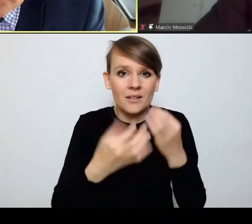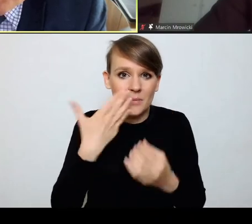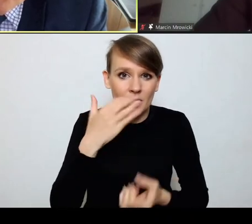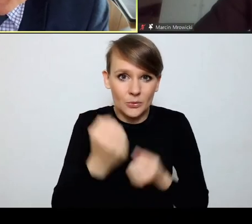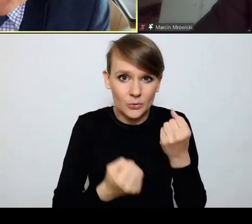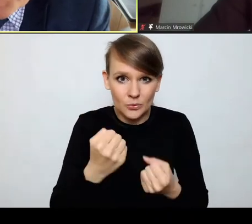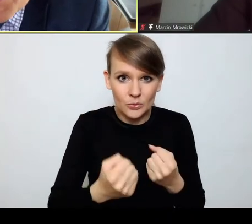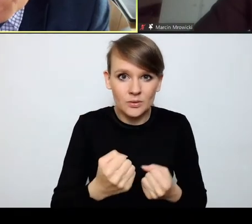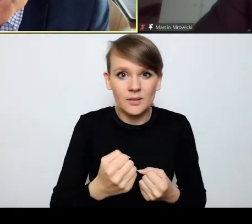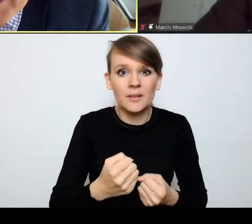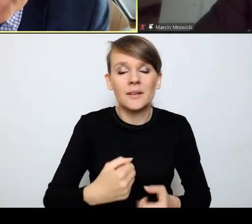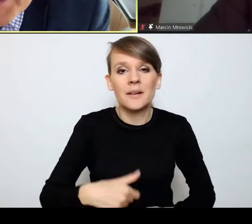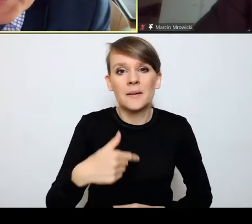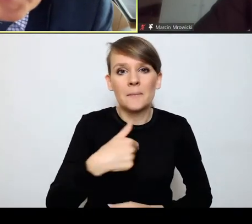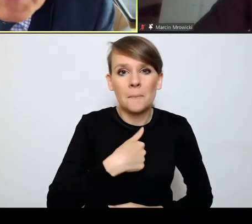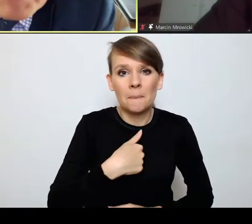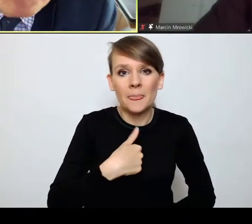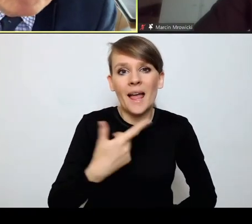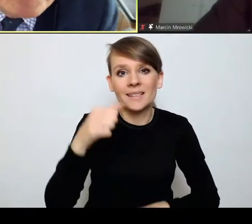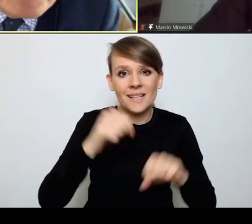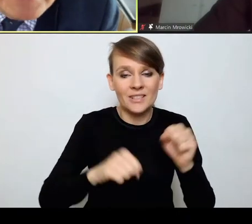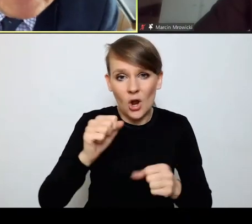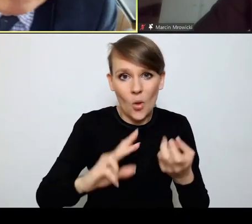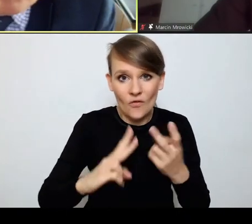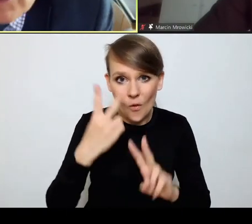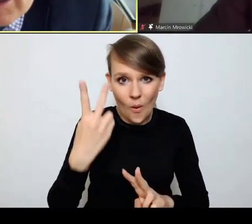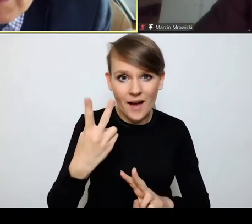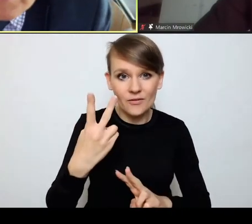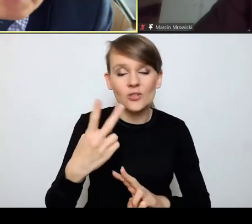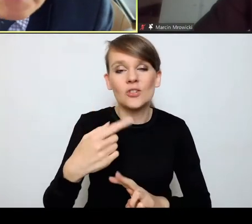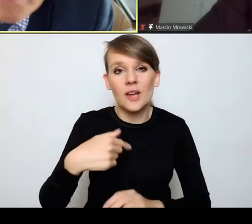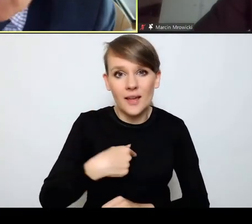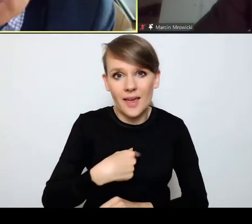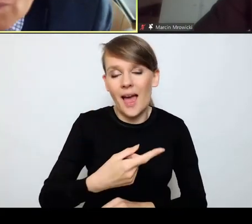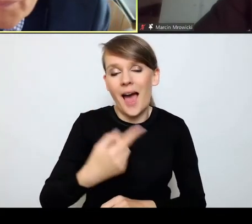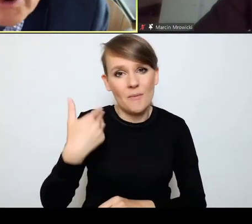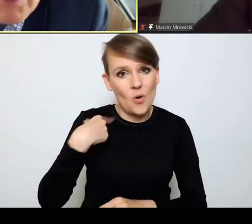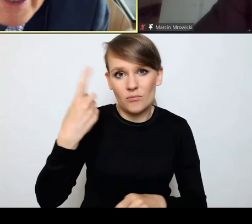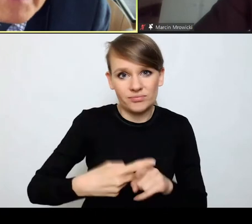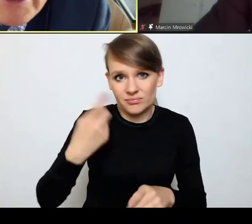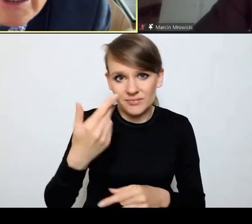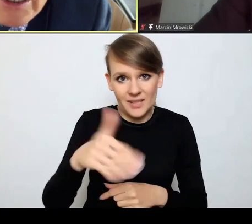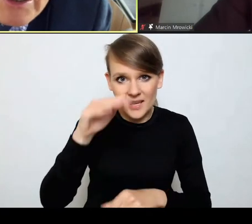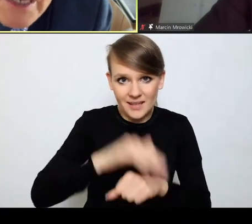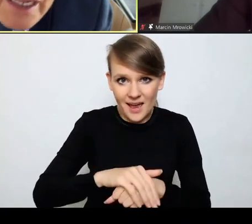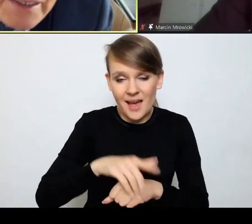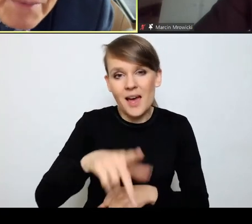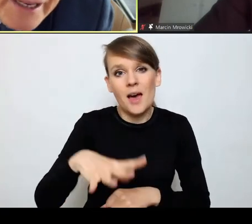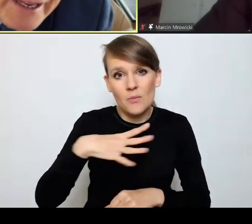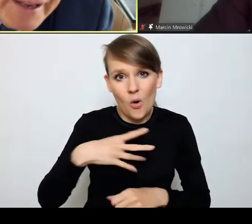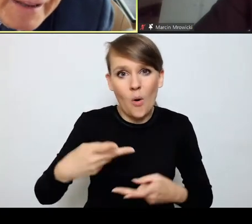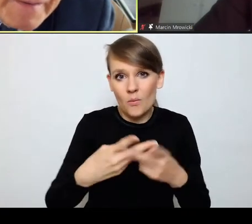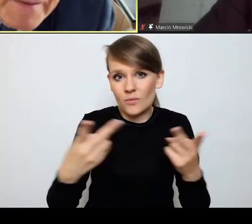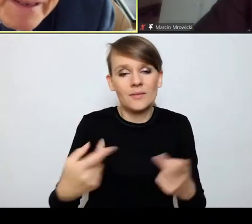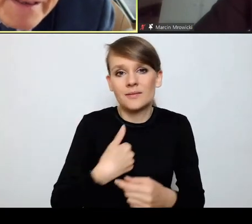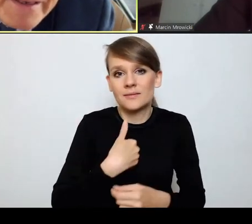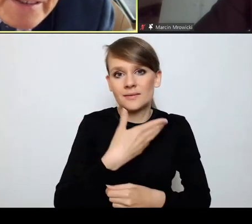odrębne od tego wyroku, bo ja jestem sędzią odwoławczym i się kategorycznie nie zgadzałem. To zostało opublikowane, więc niczego nie zdradzam.